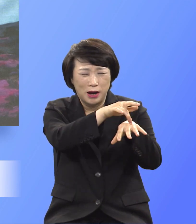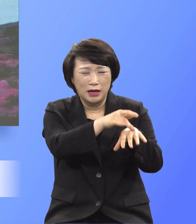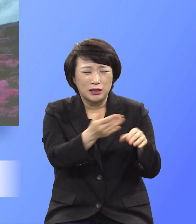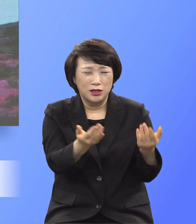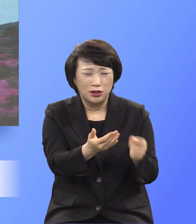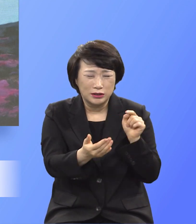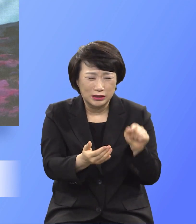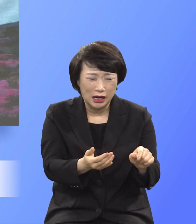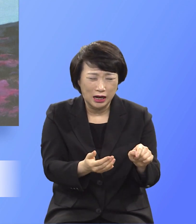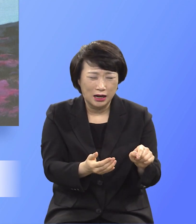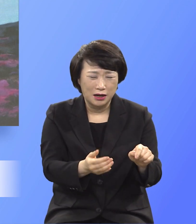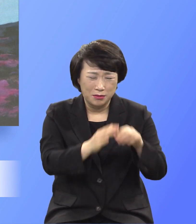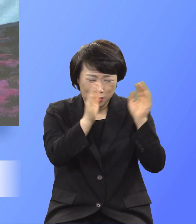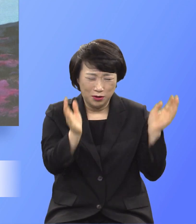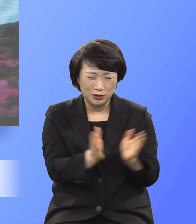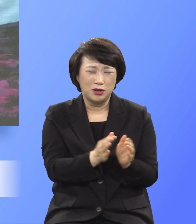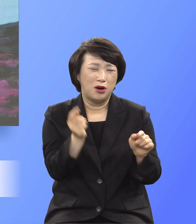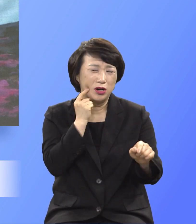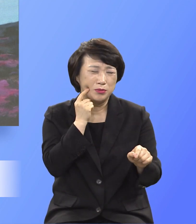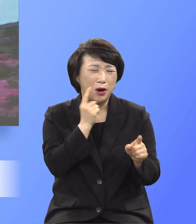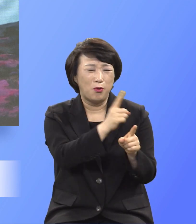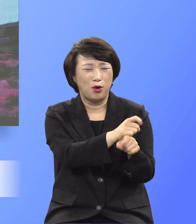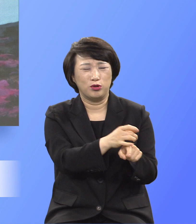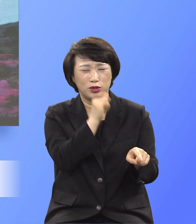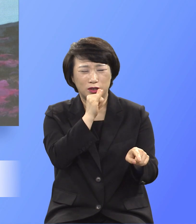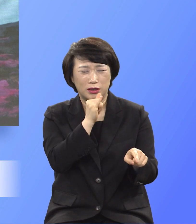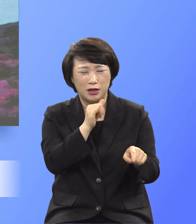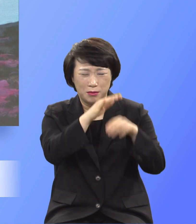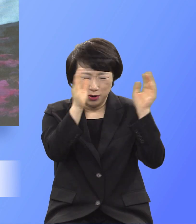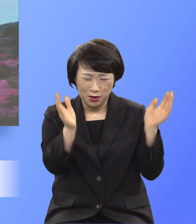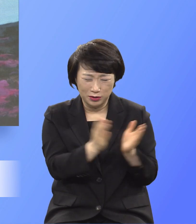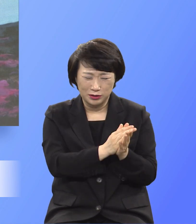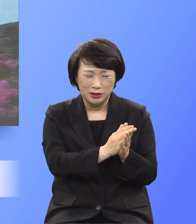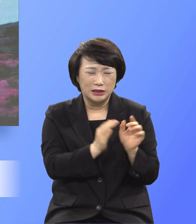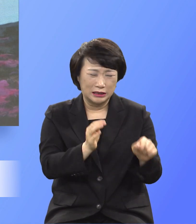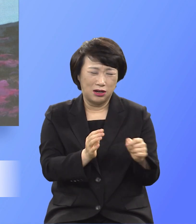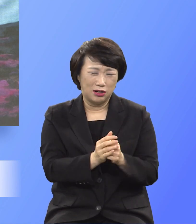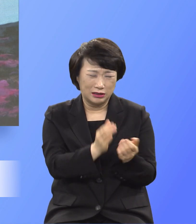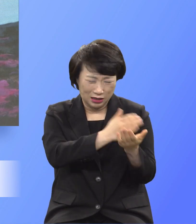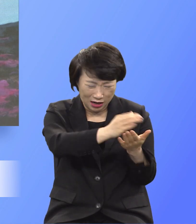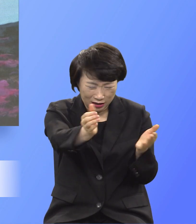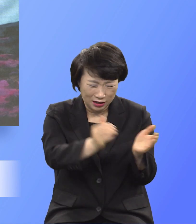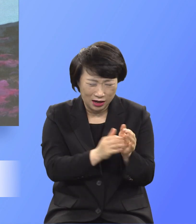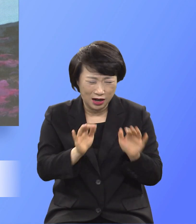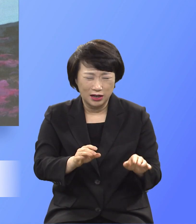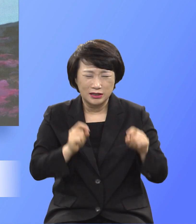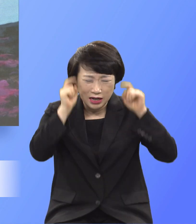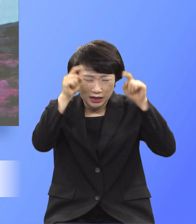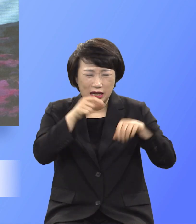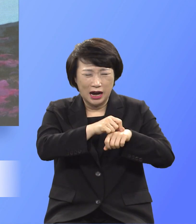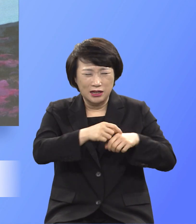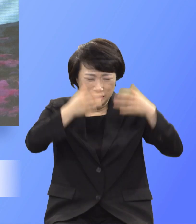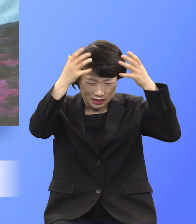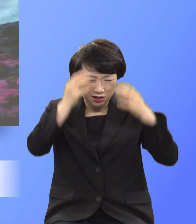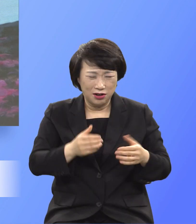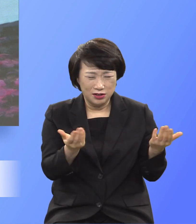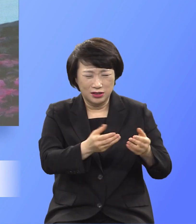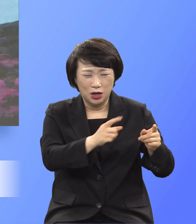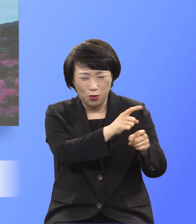이 거짓말하는 원수야 양해가 죽을 쓰고 역사하는 원수야 혼명한